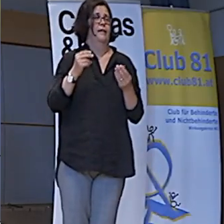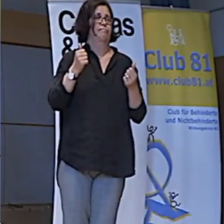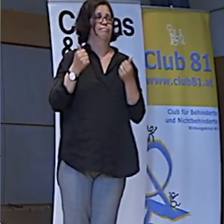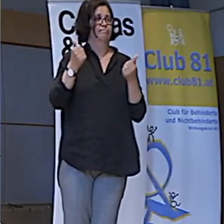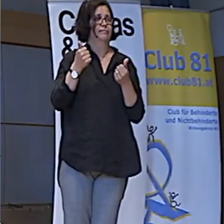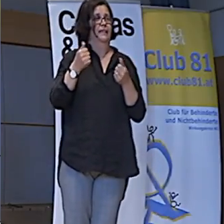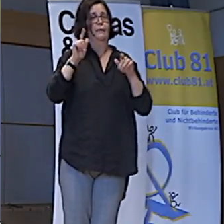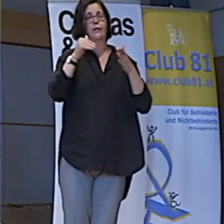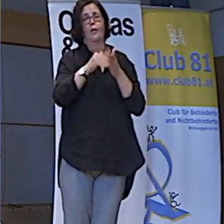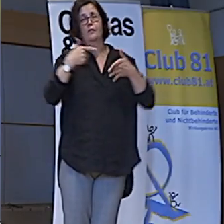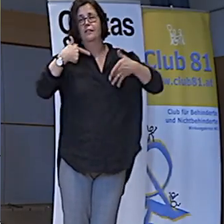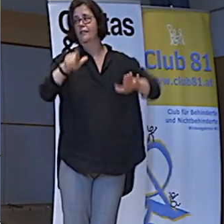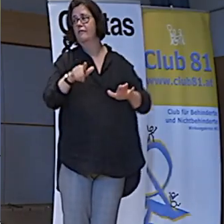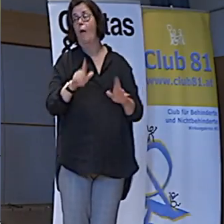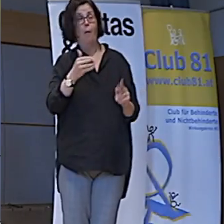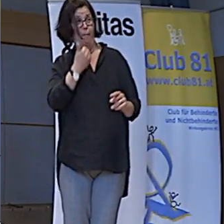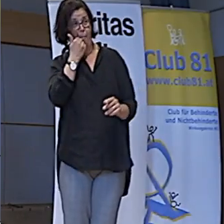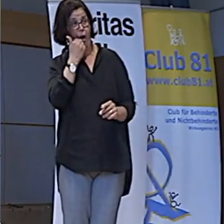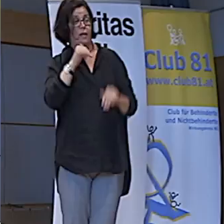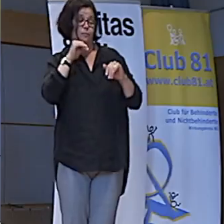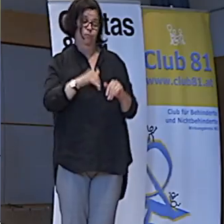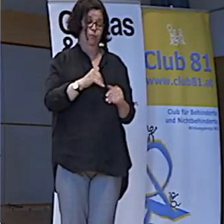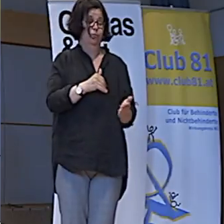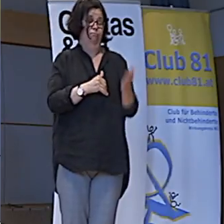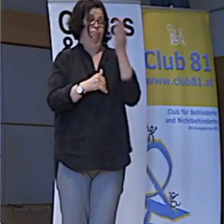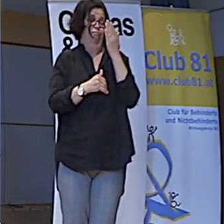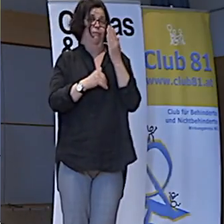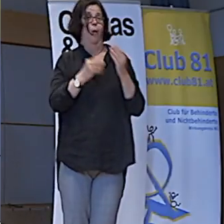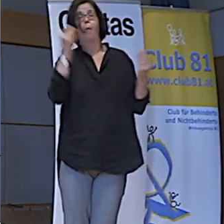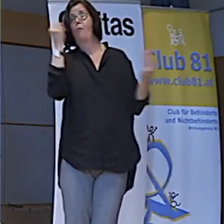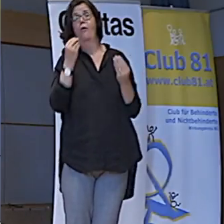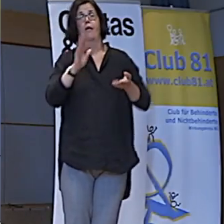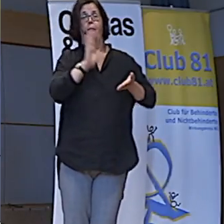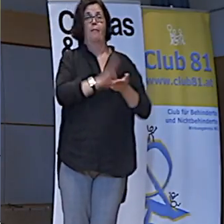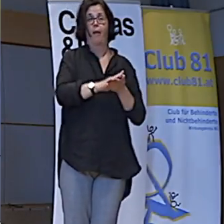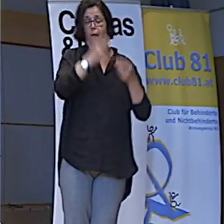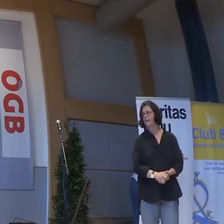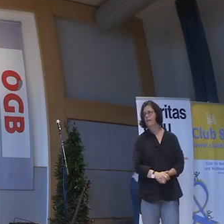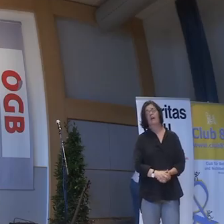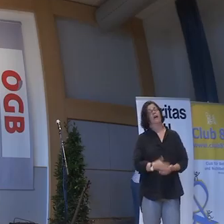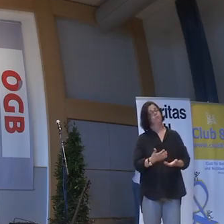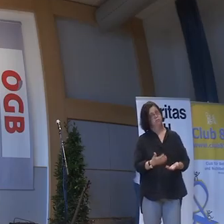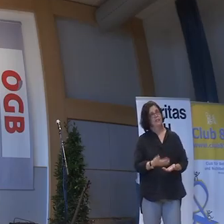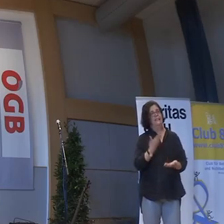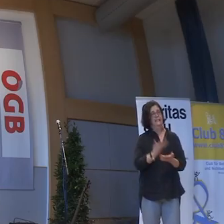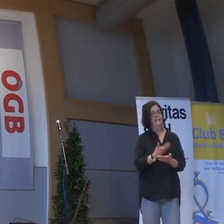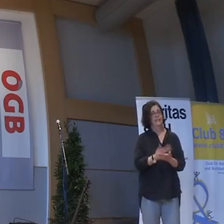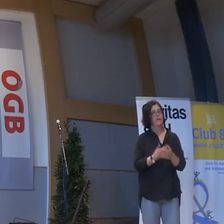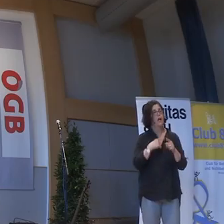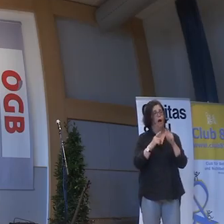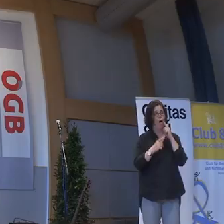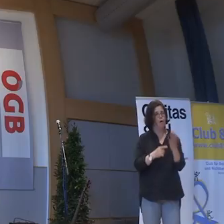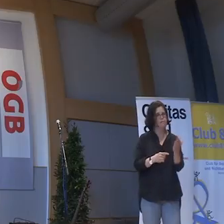Man muss als Mann einfach immer trauen bleiben. Um modisch zu sein. Seit ich diese